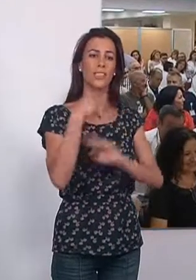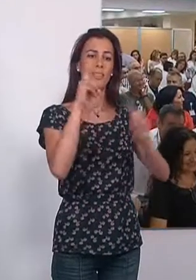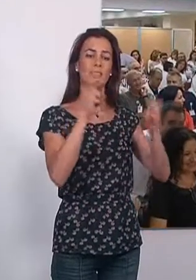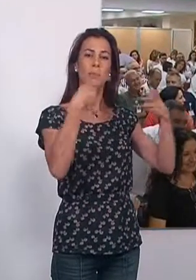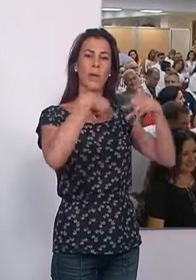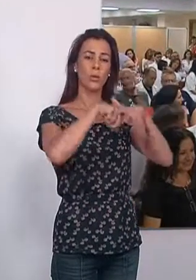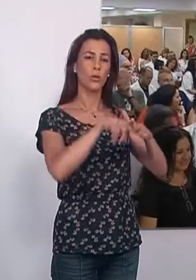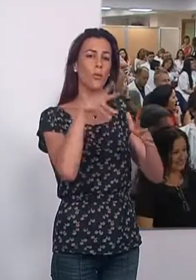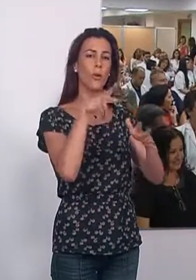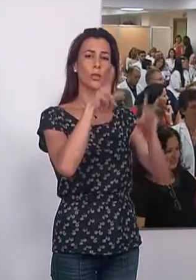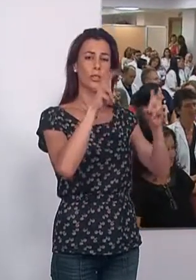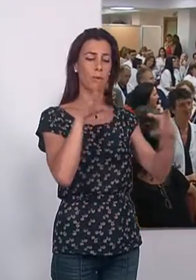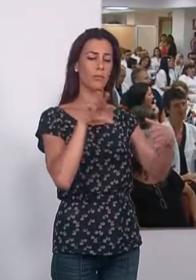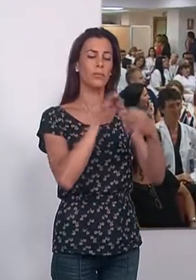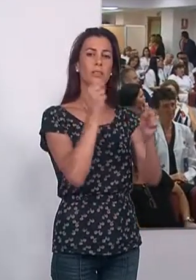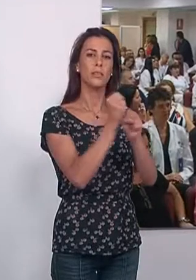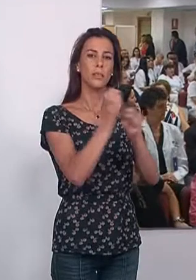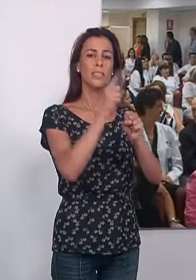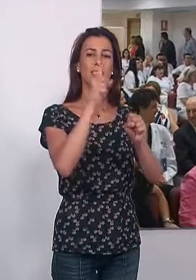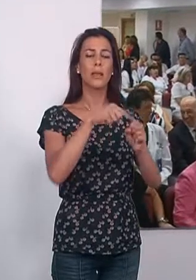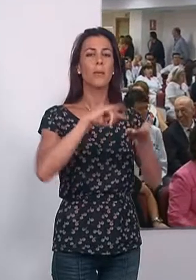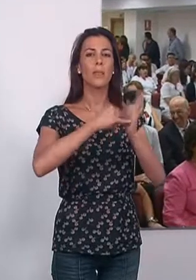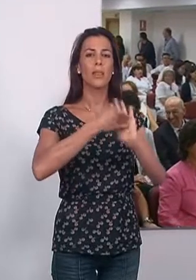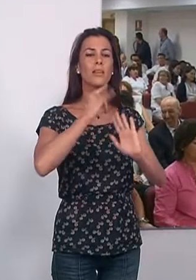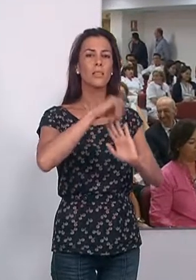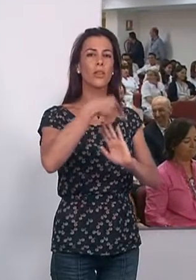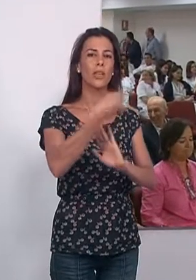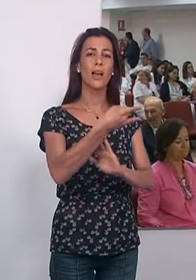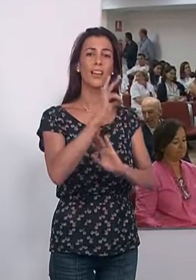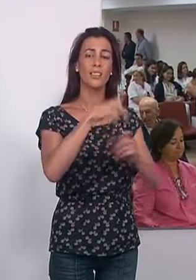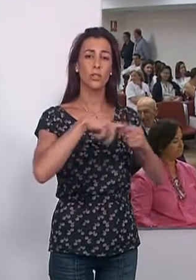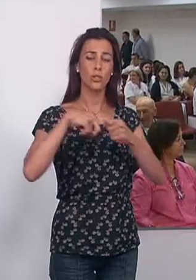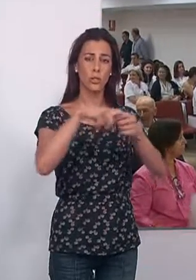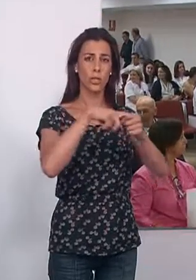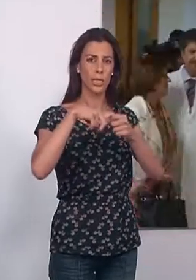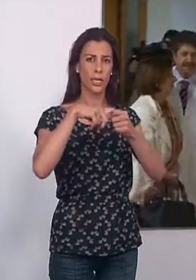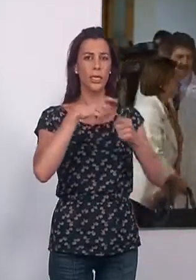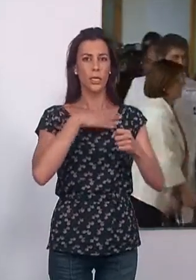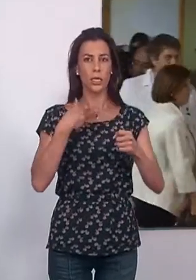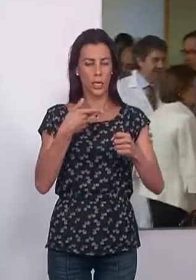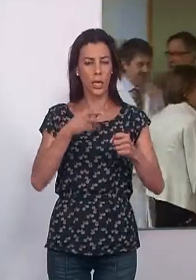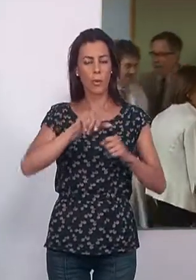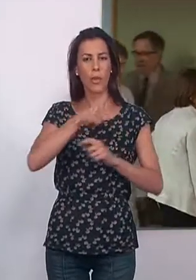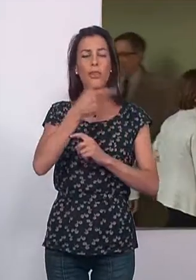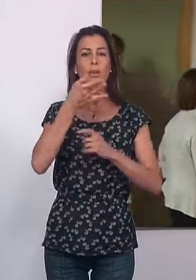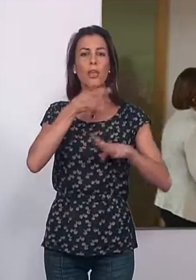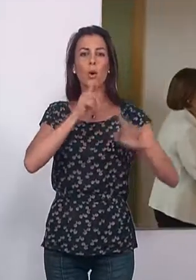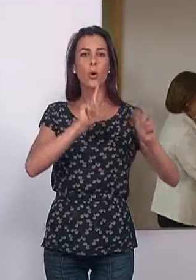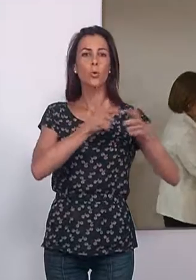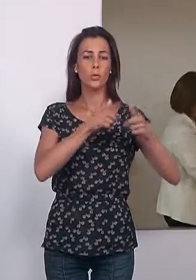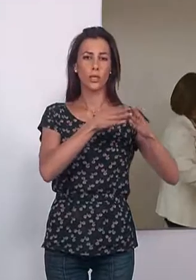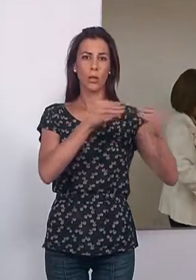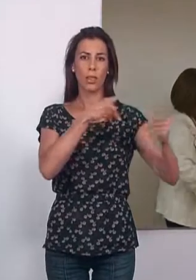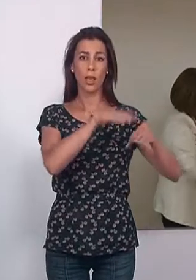inclusión a través del empleo y medida extraordinaria de solidaridad que en breve aprobara el Gobierno de la Junta de Andalucía